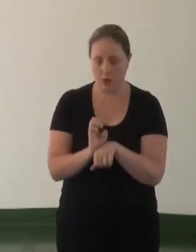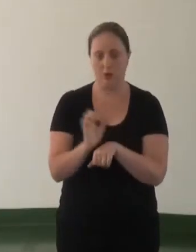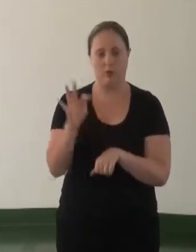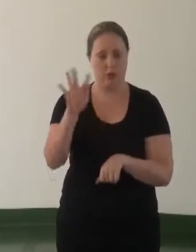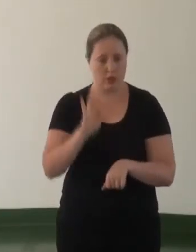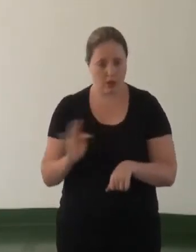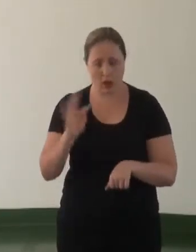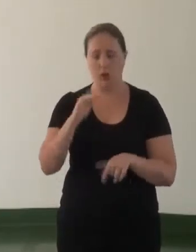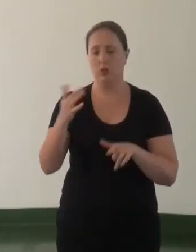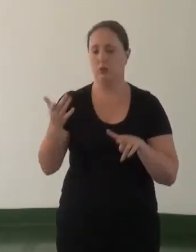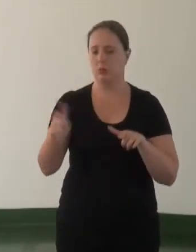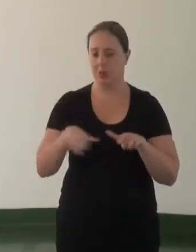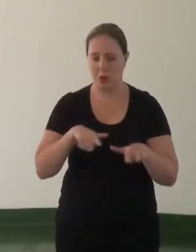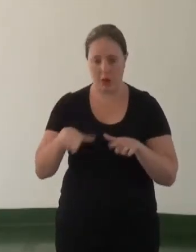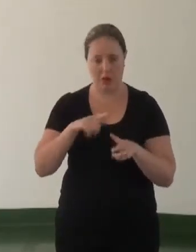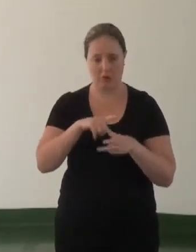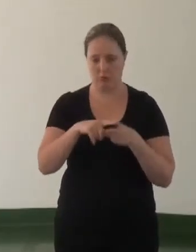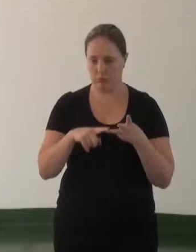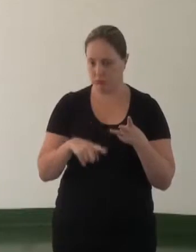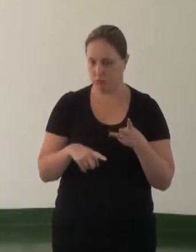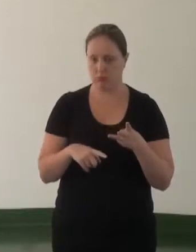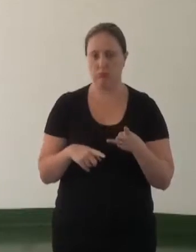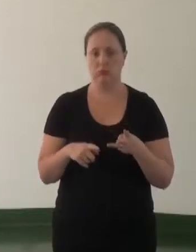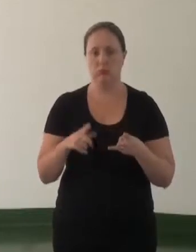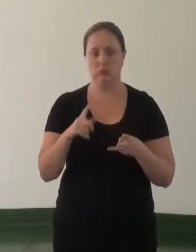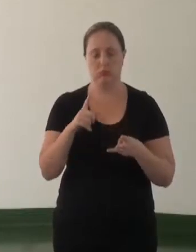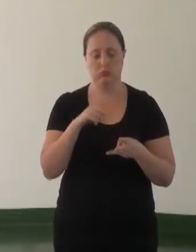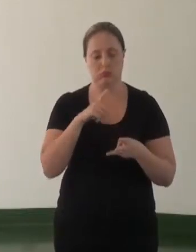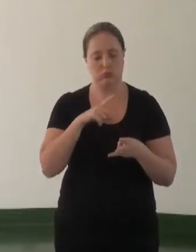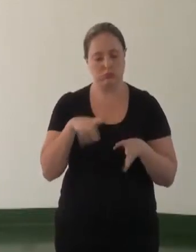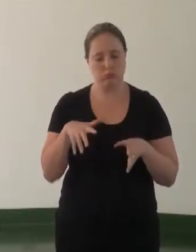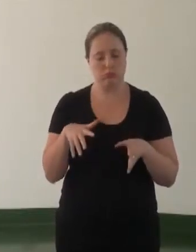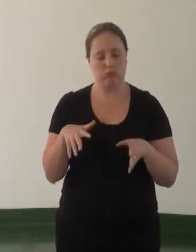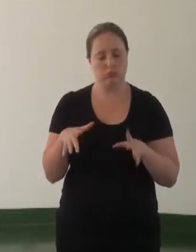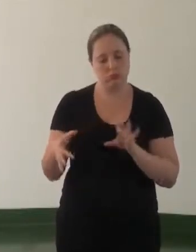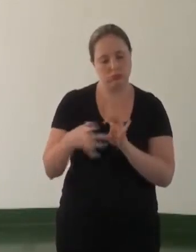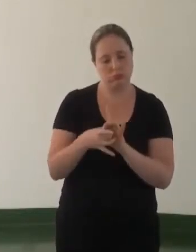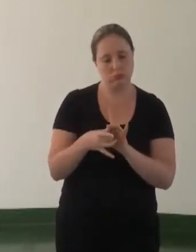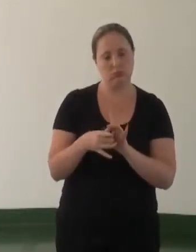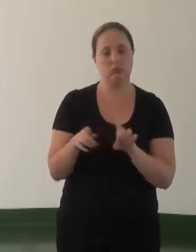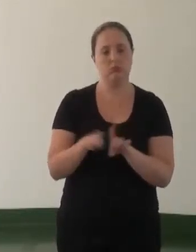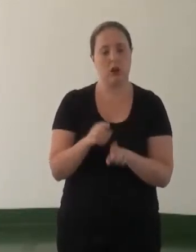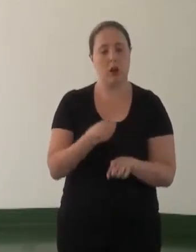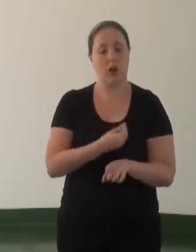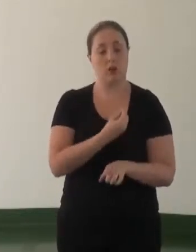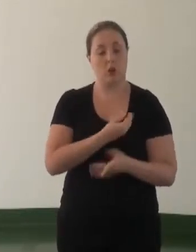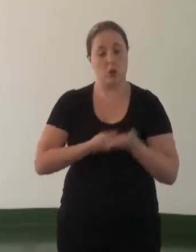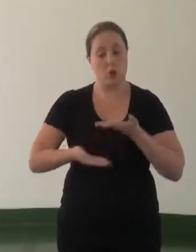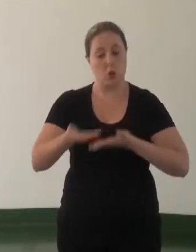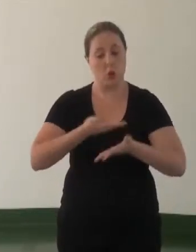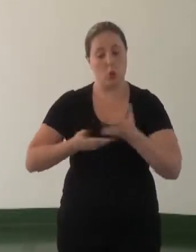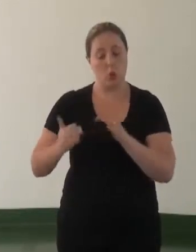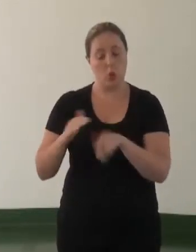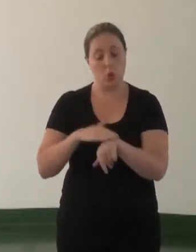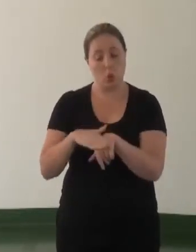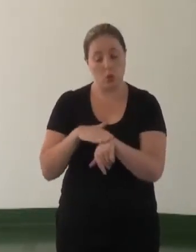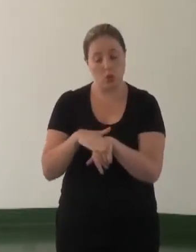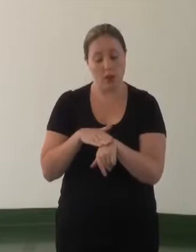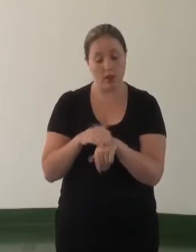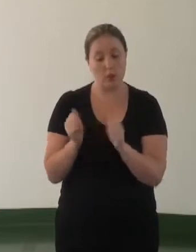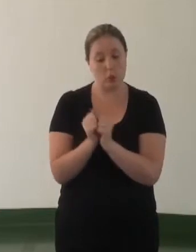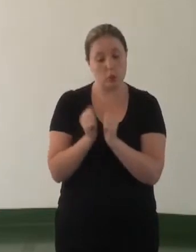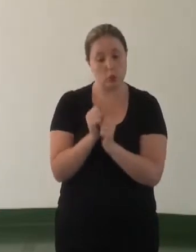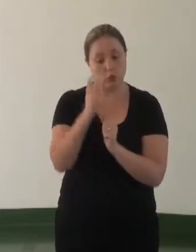Federal, do Trabalho, uma maior integração. Atuação articulada com os catadores e demais